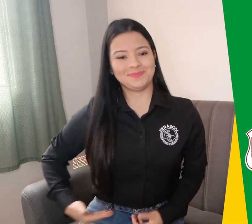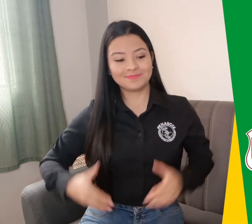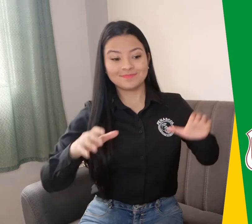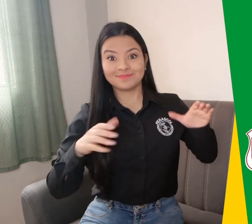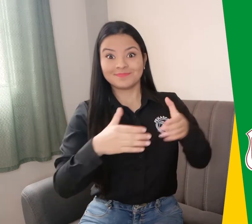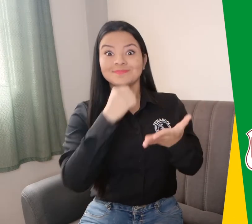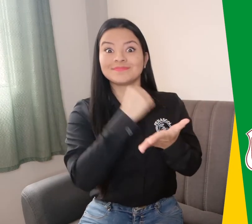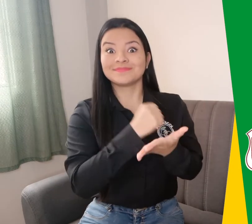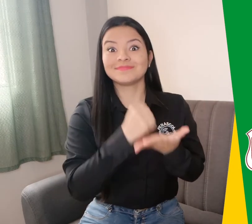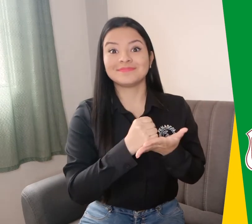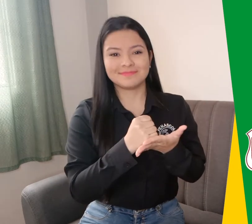del Notariado Colombiano.